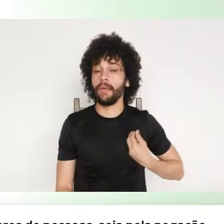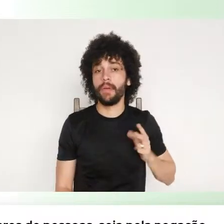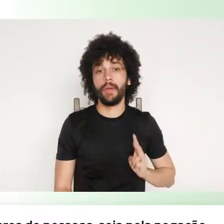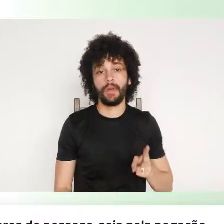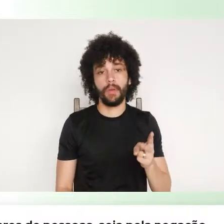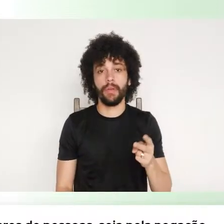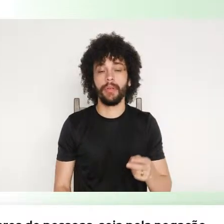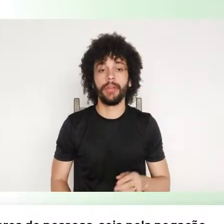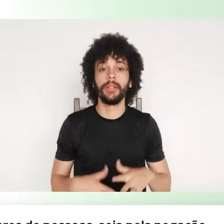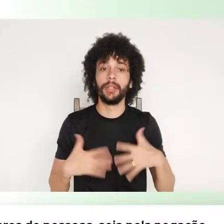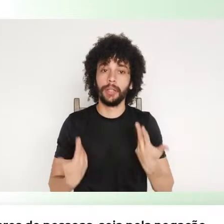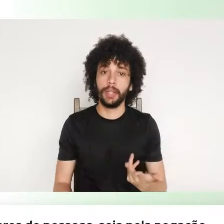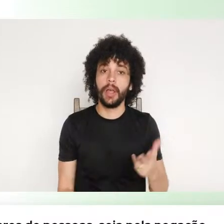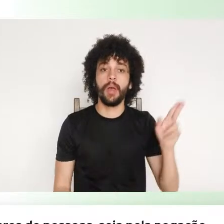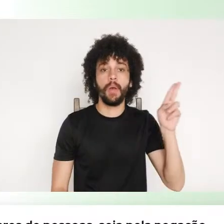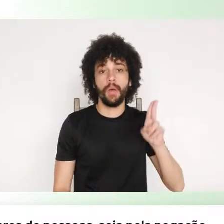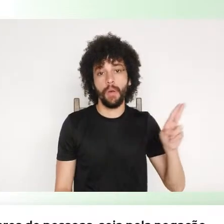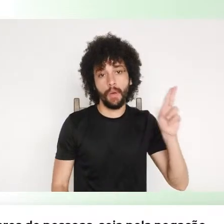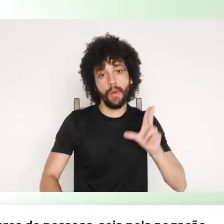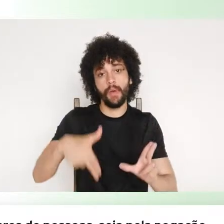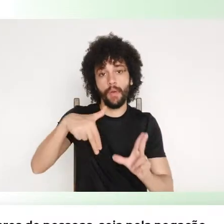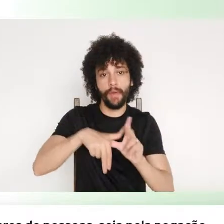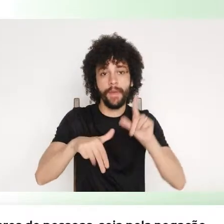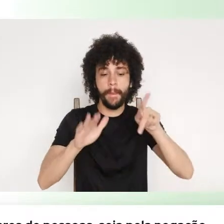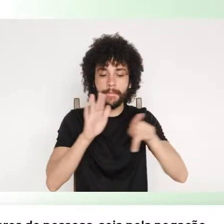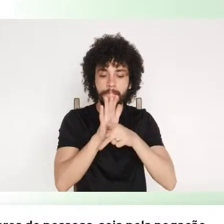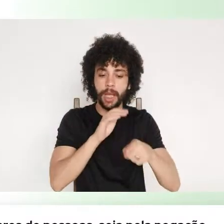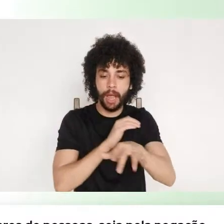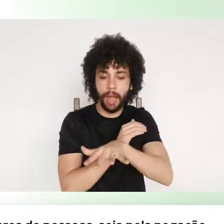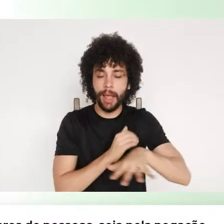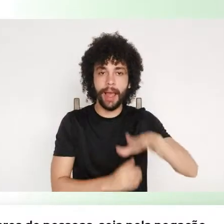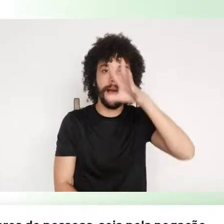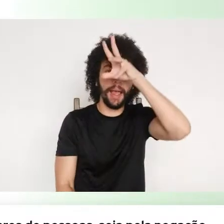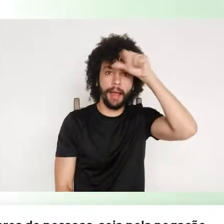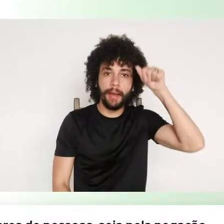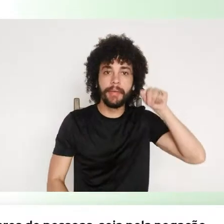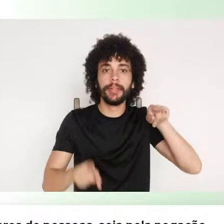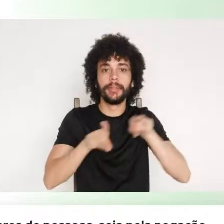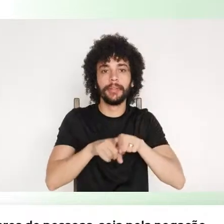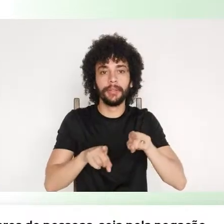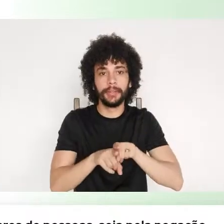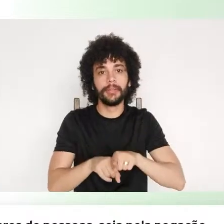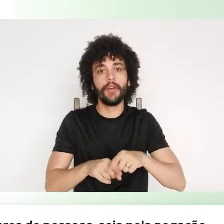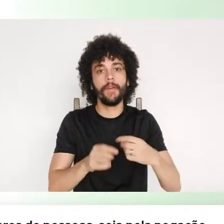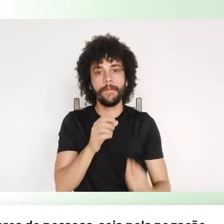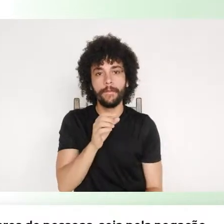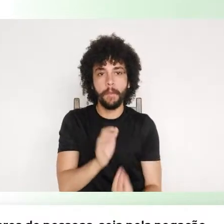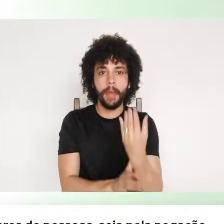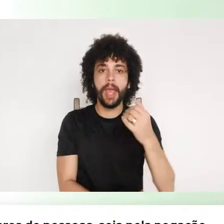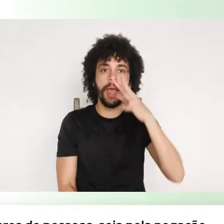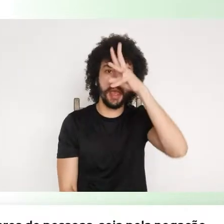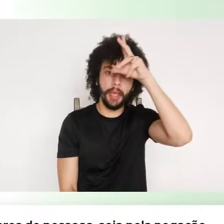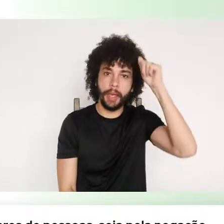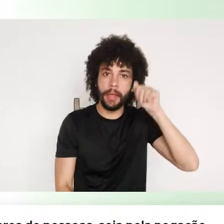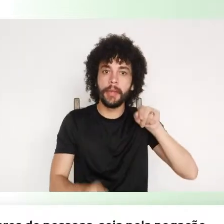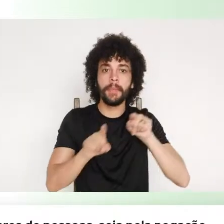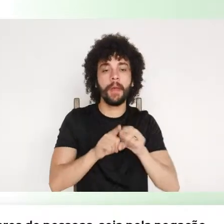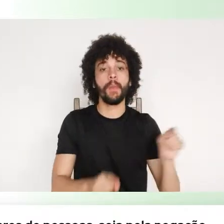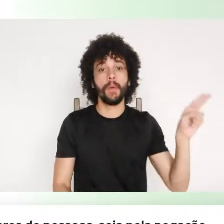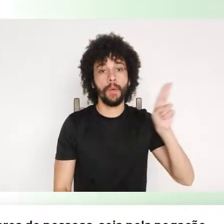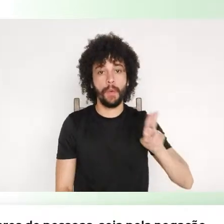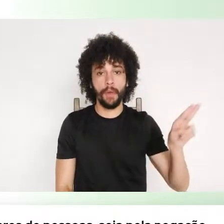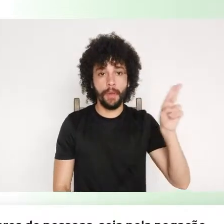Unifespa com uma universidade na Amazônia, uma universidade que foi pensada na Amazônia, uma universidade